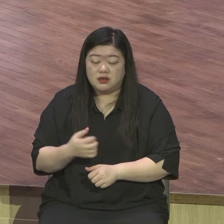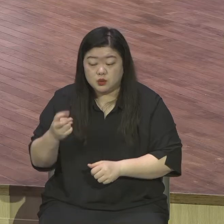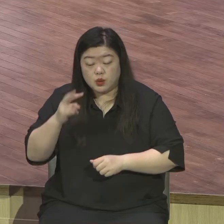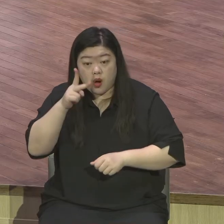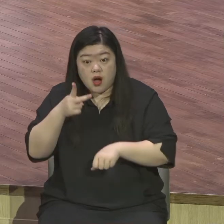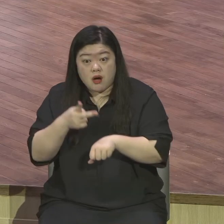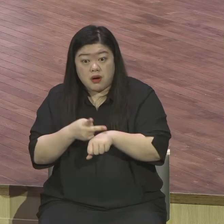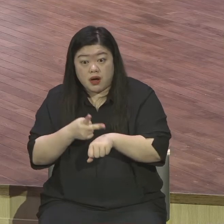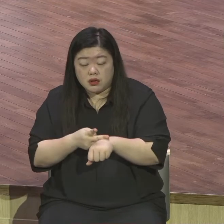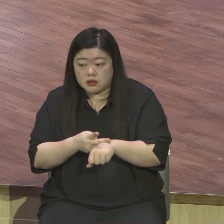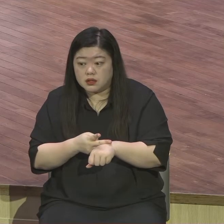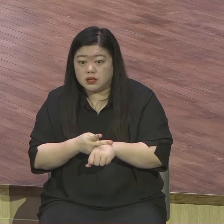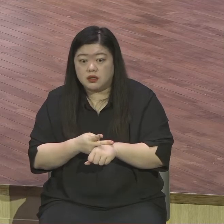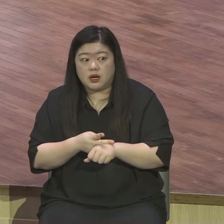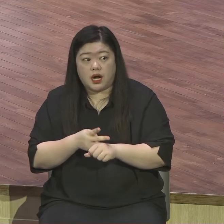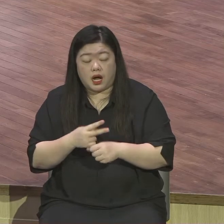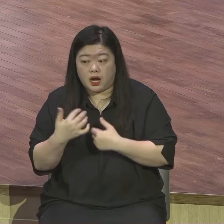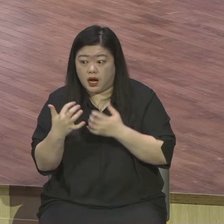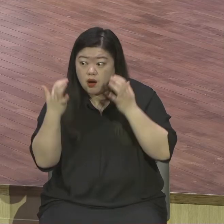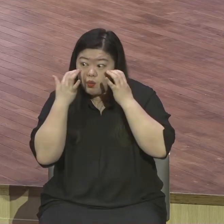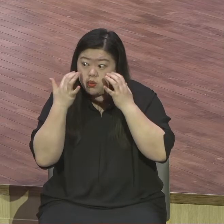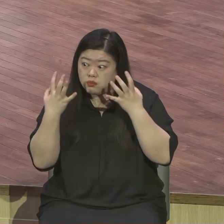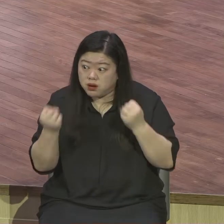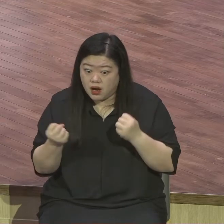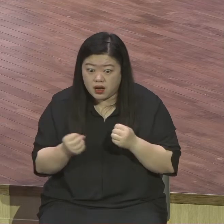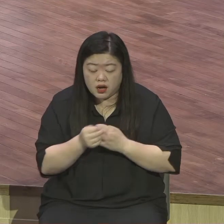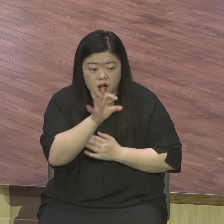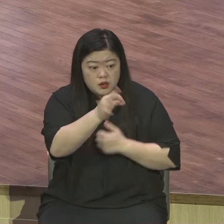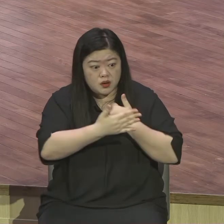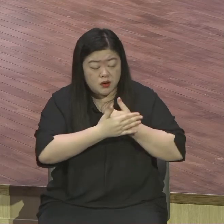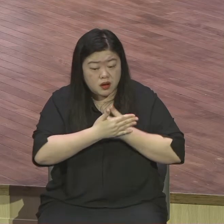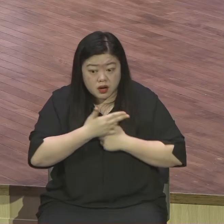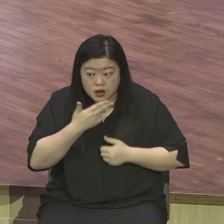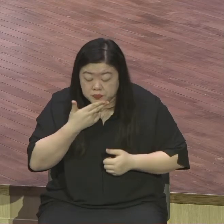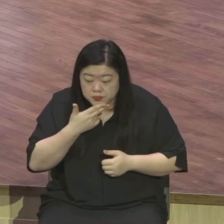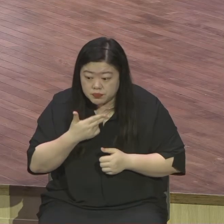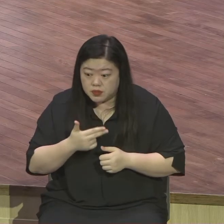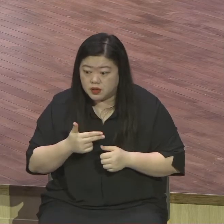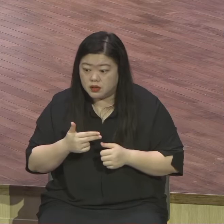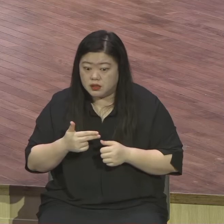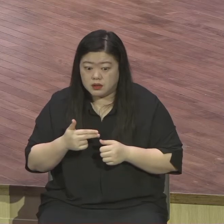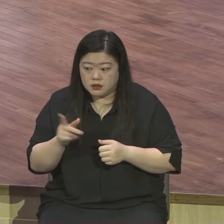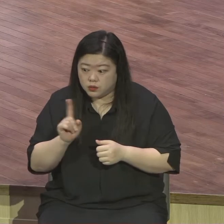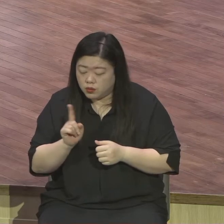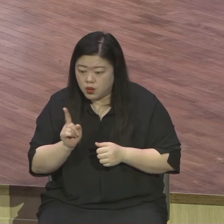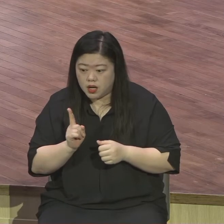추위와 배고픔에 상상을 초월할 정도는 그런데 바울은 불평험만 한 번 한 적이 없어요